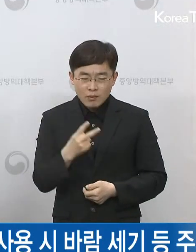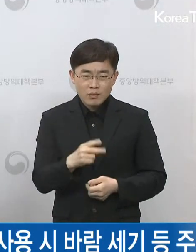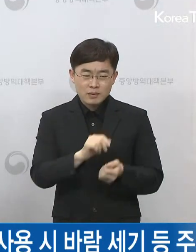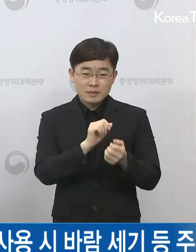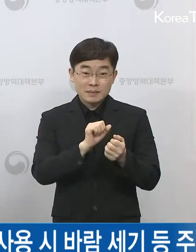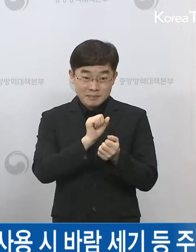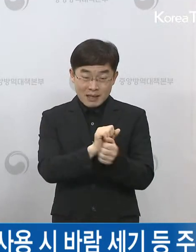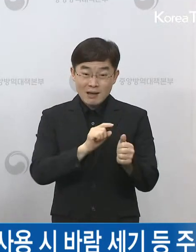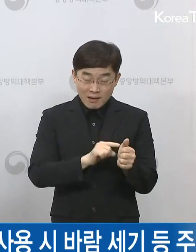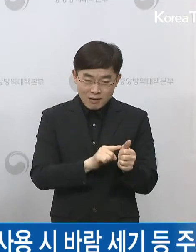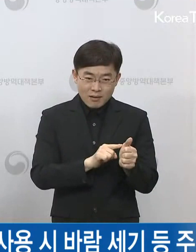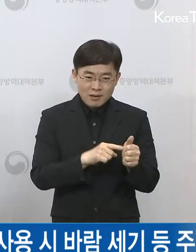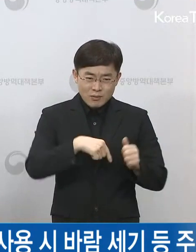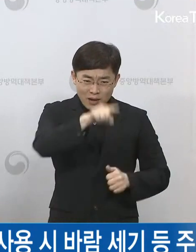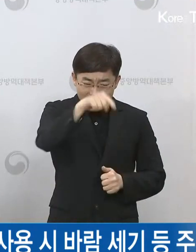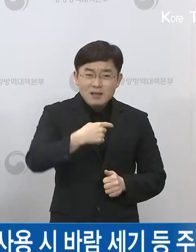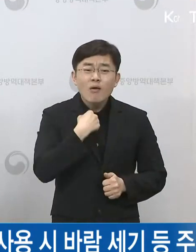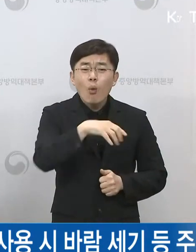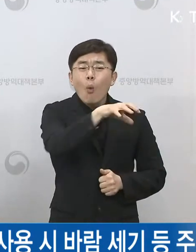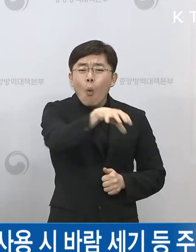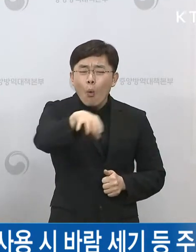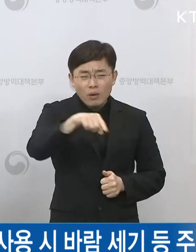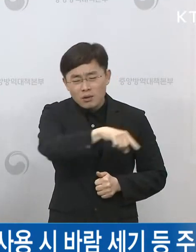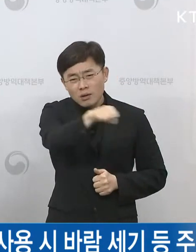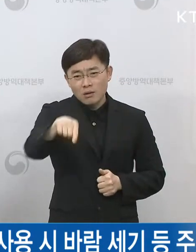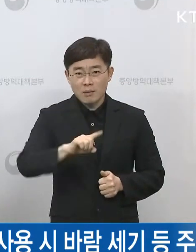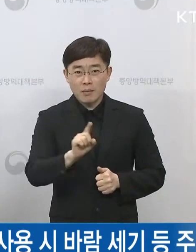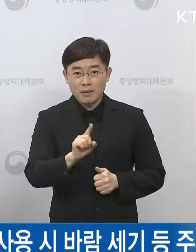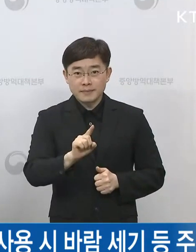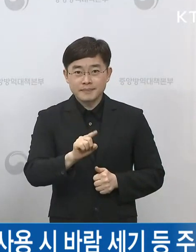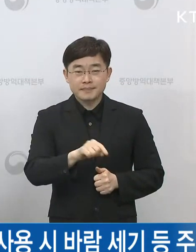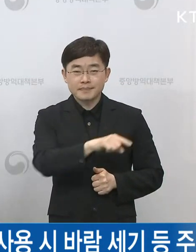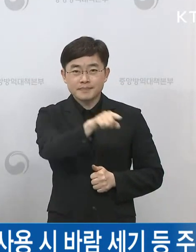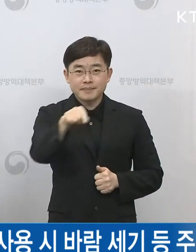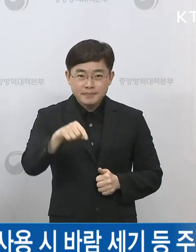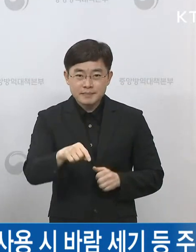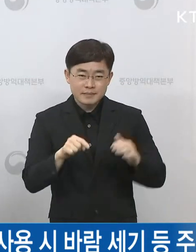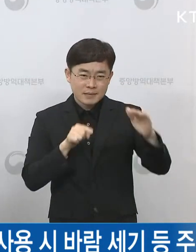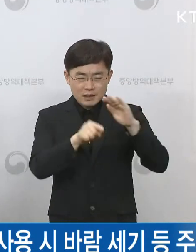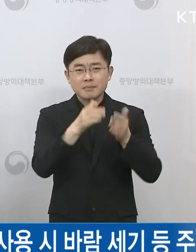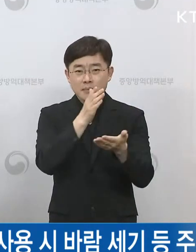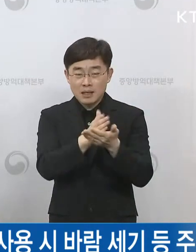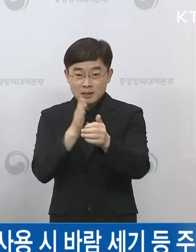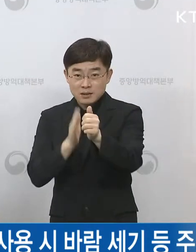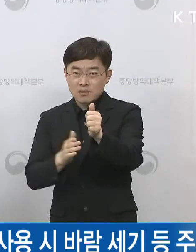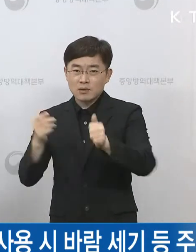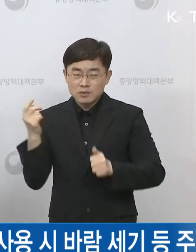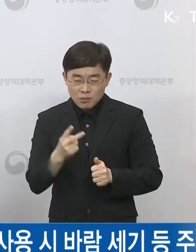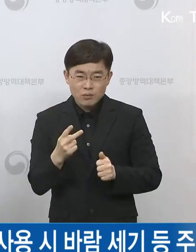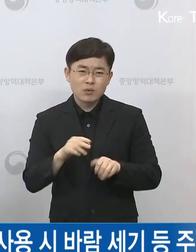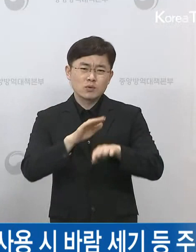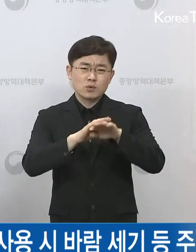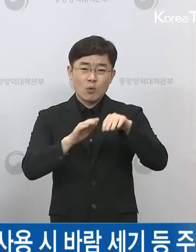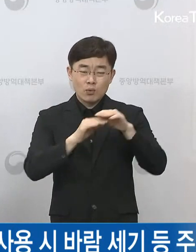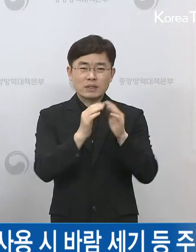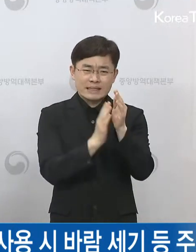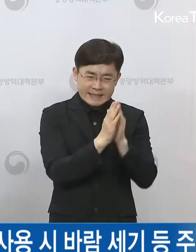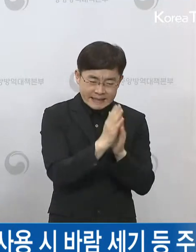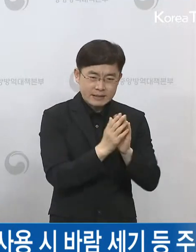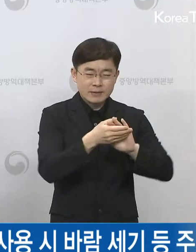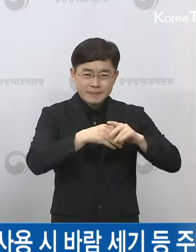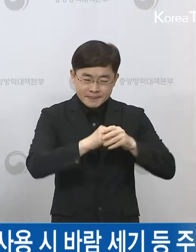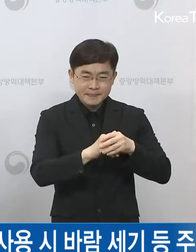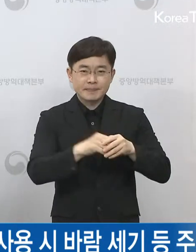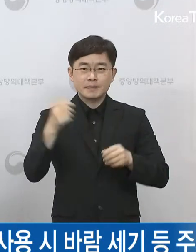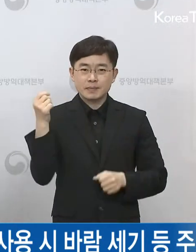강화시켜주는 게 필요하겠고요. 또 각 개인들은 손 씻기, 마스크 등으로 철저하게 감염 예방을